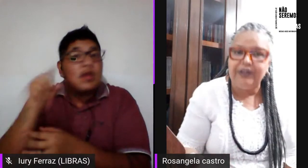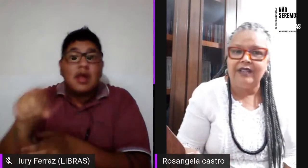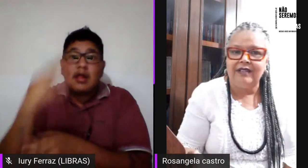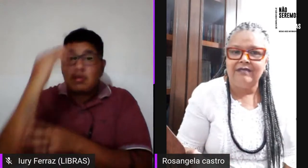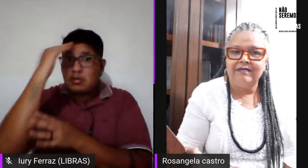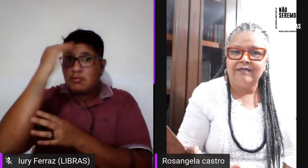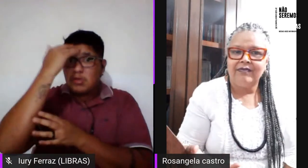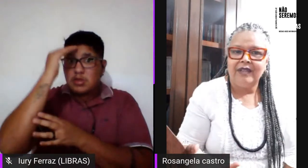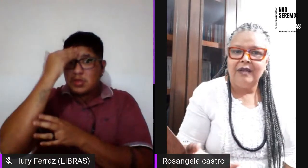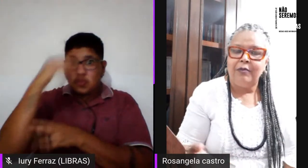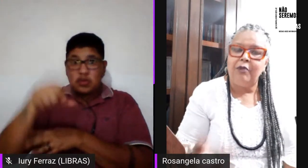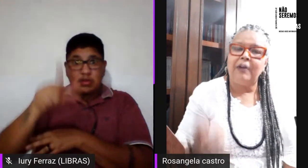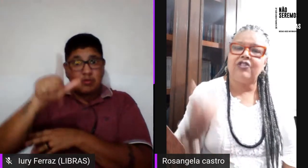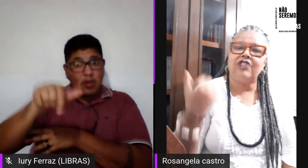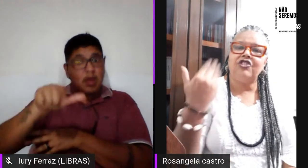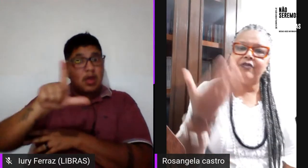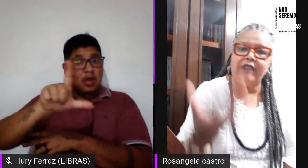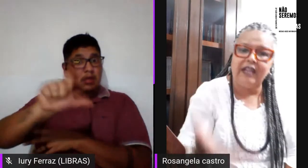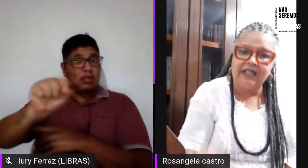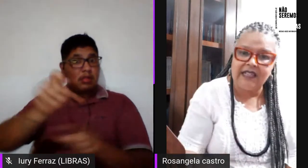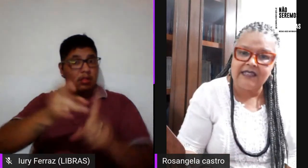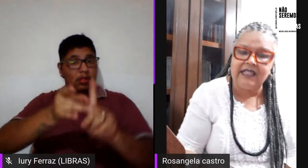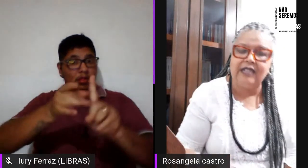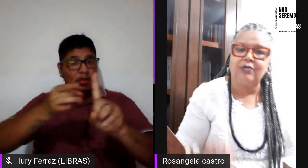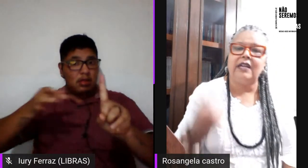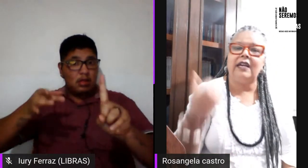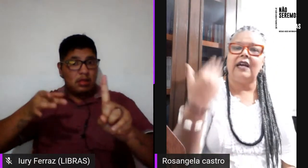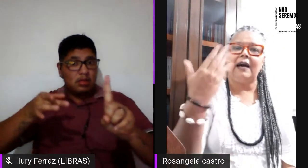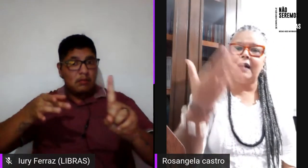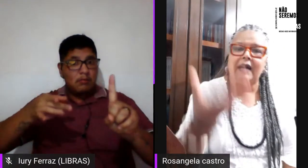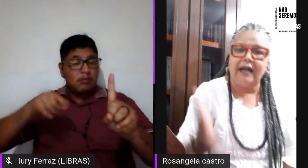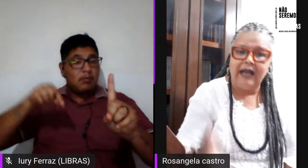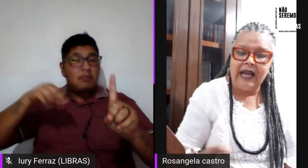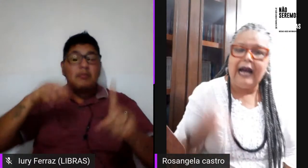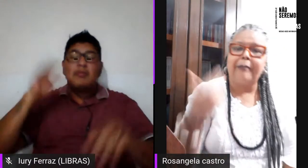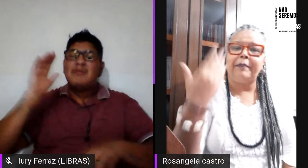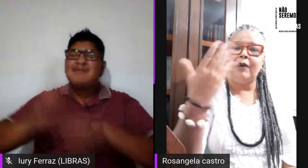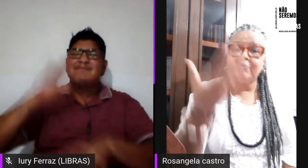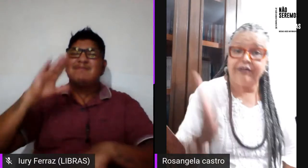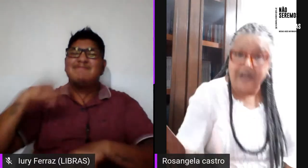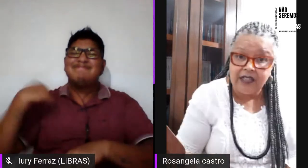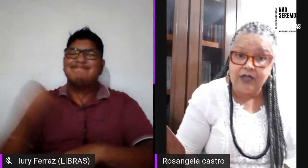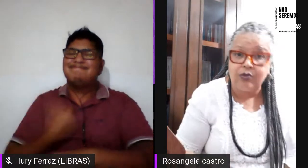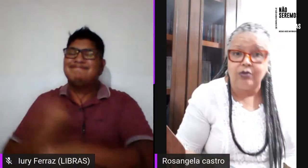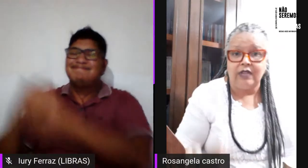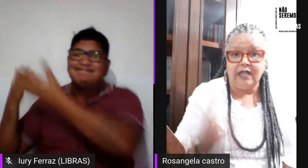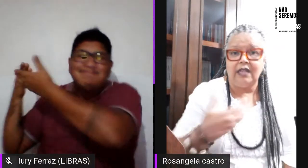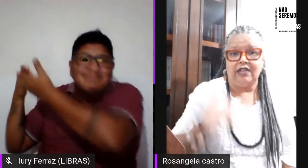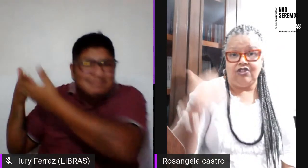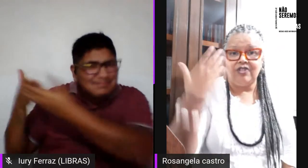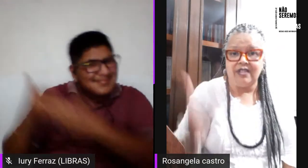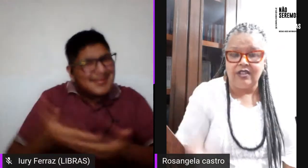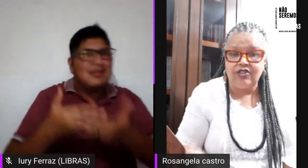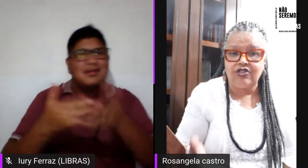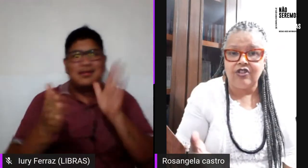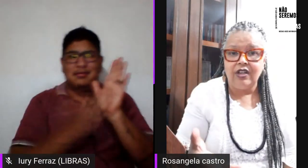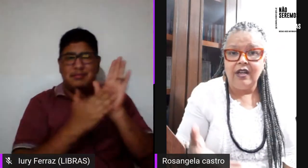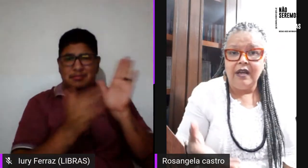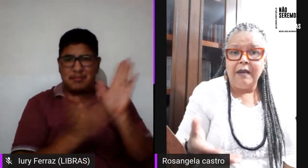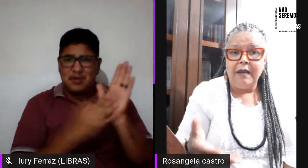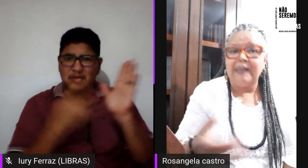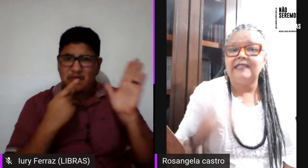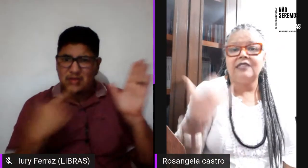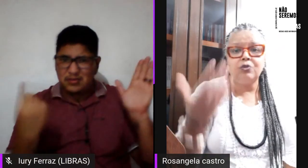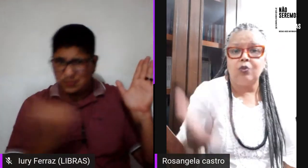lesbofobia. Por mais que a gente venha trazendo a pauta falando que a gente existe,